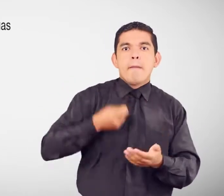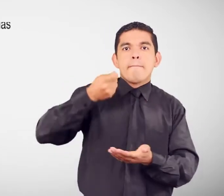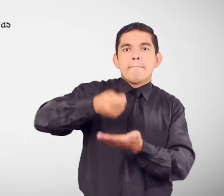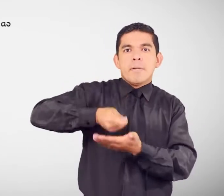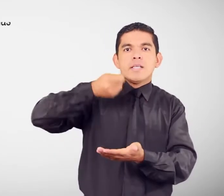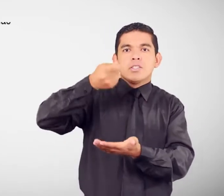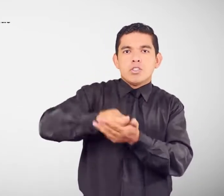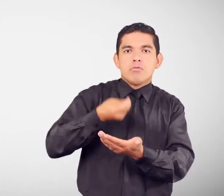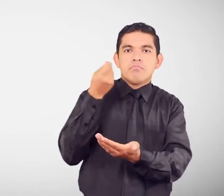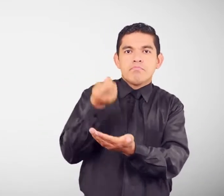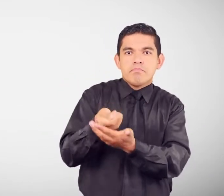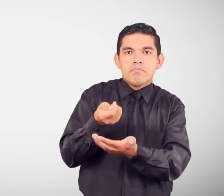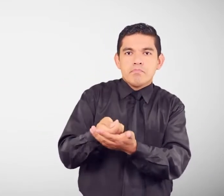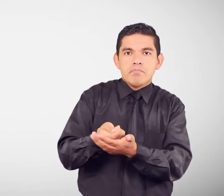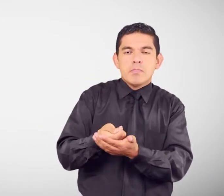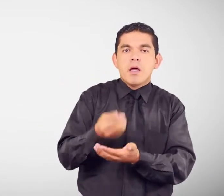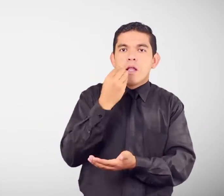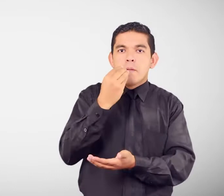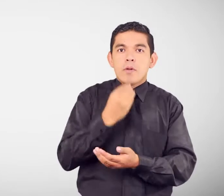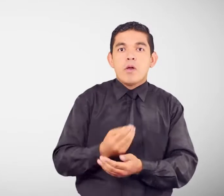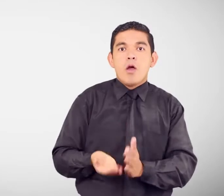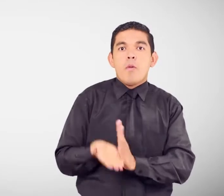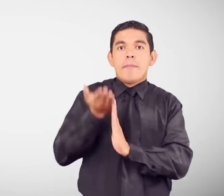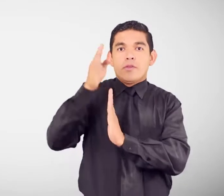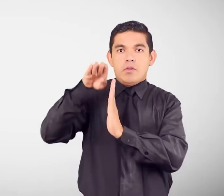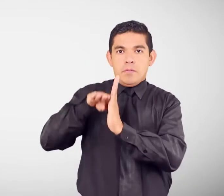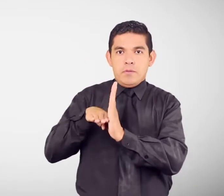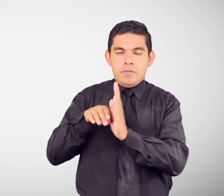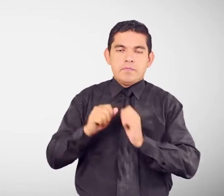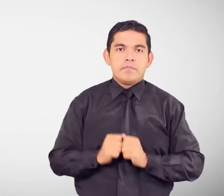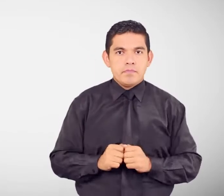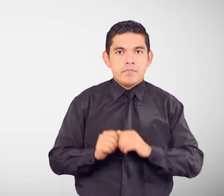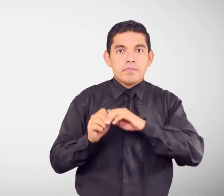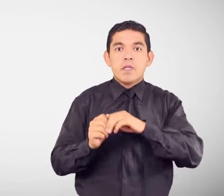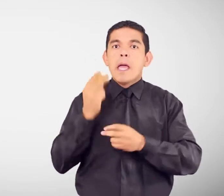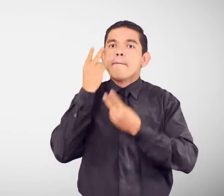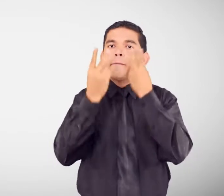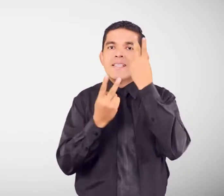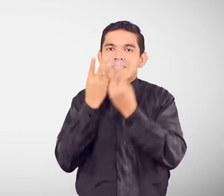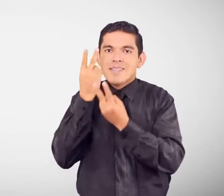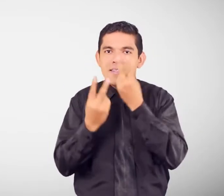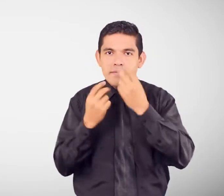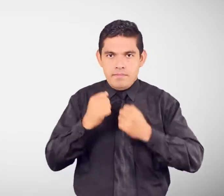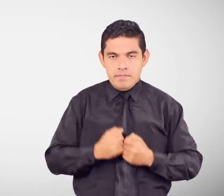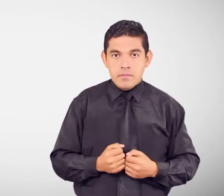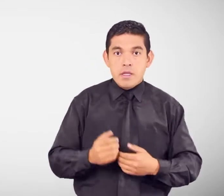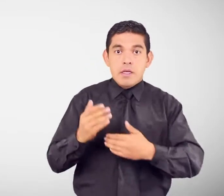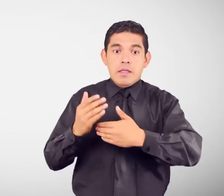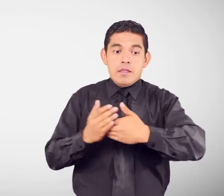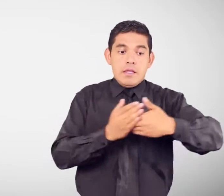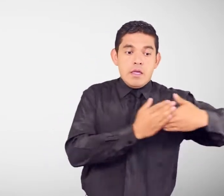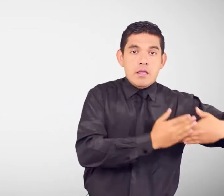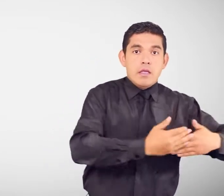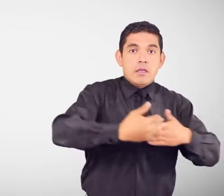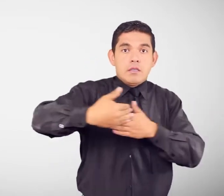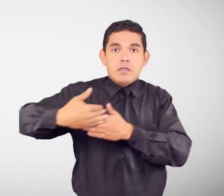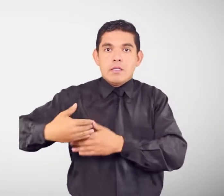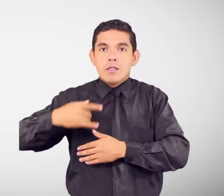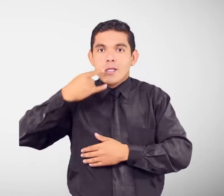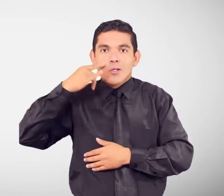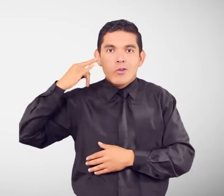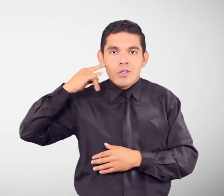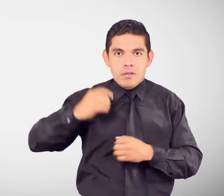alimenticias Aumento o disminución Régimen de visita Tenencia de los menores de edad